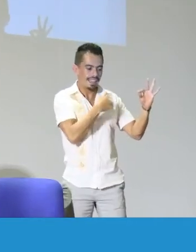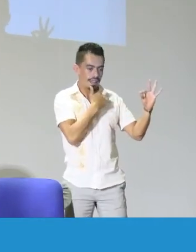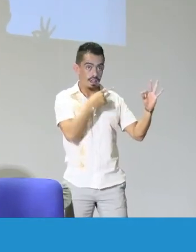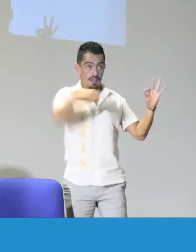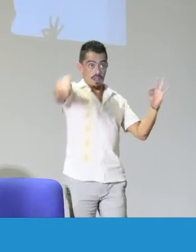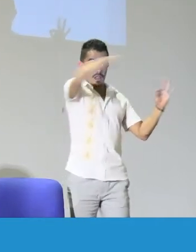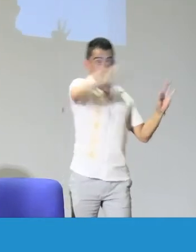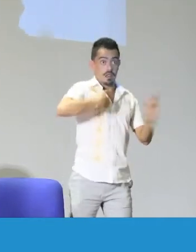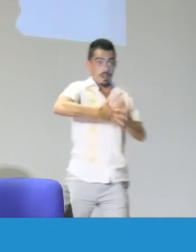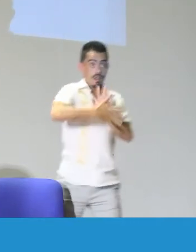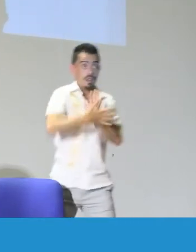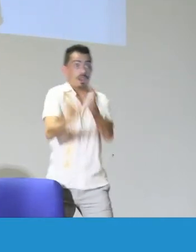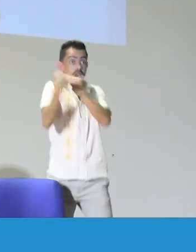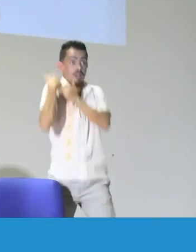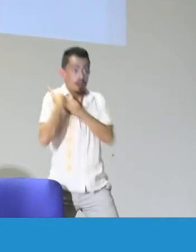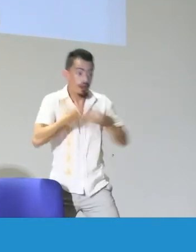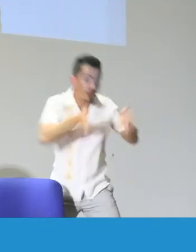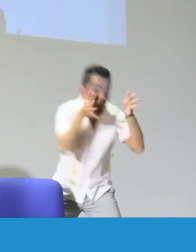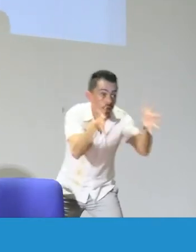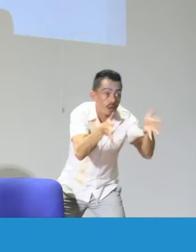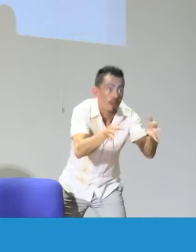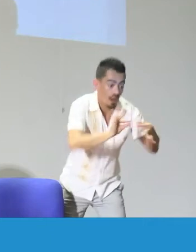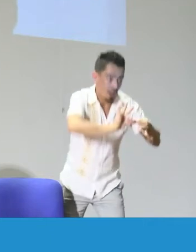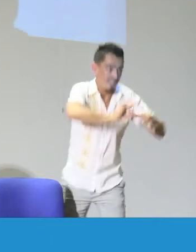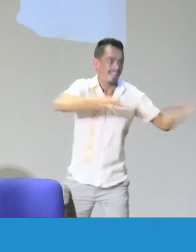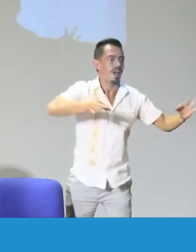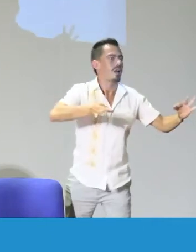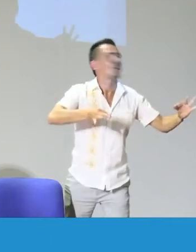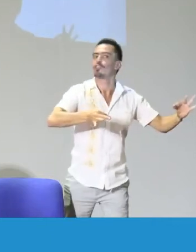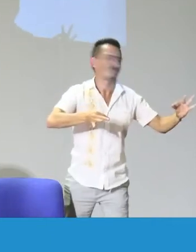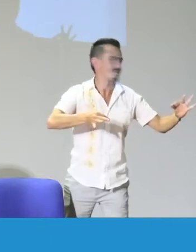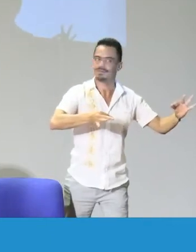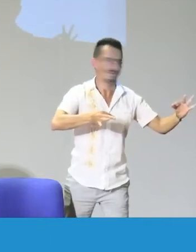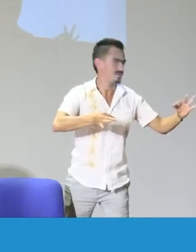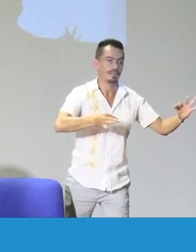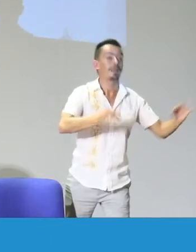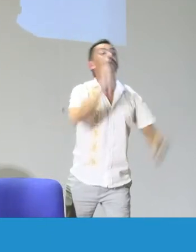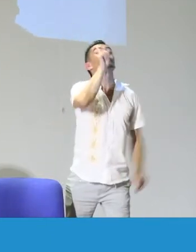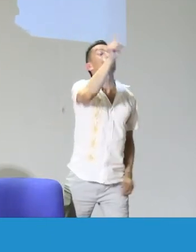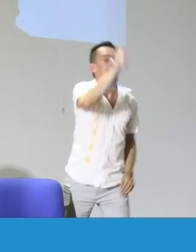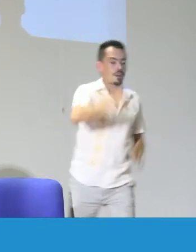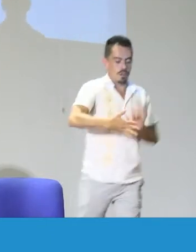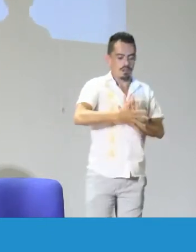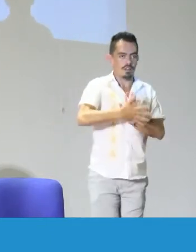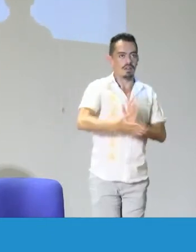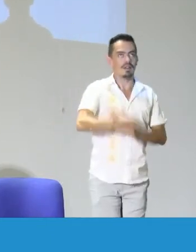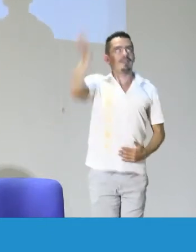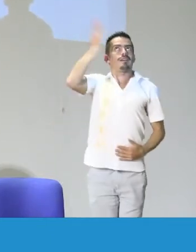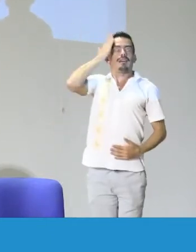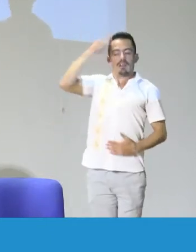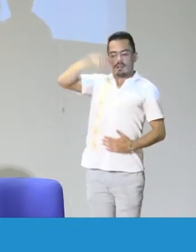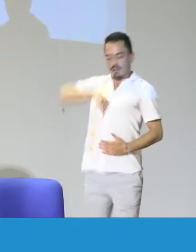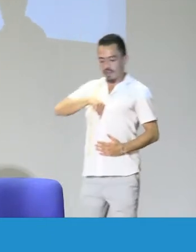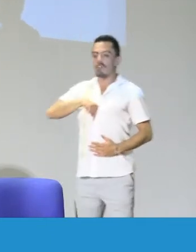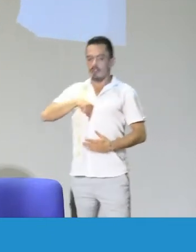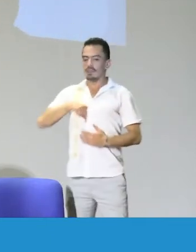Entonces, esa es la gran pregunta, ¿verdad? ¿Es responsabilidad de los modelos lingüísticos enseñar la gramática?